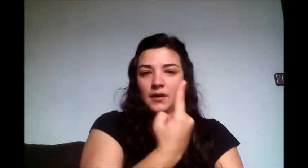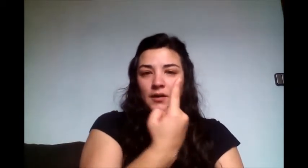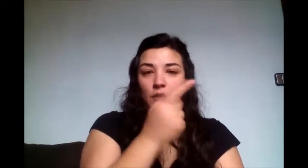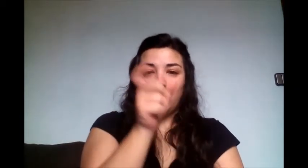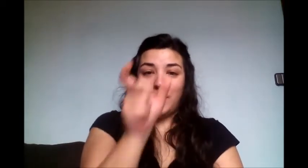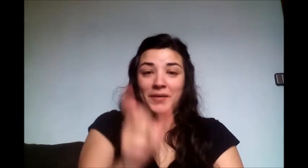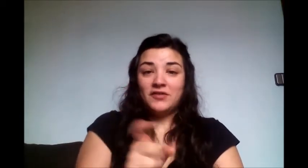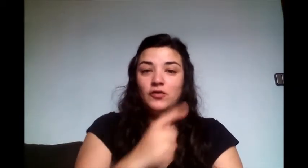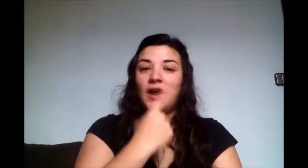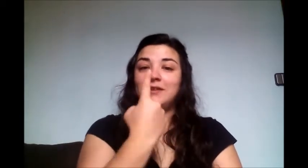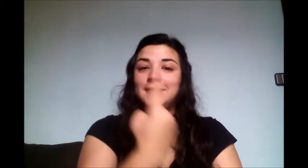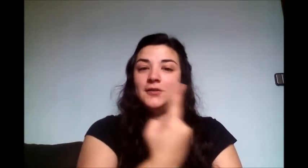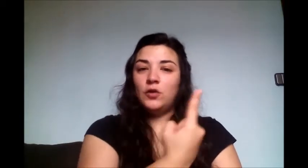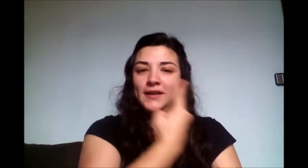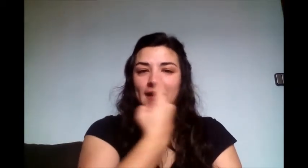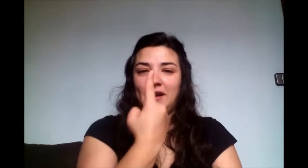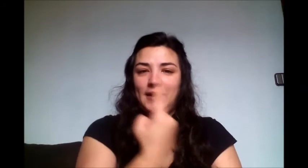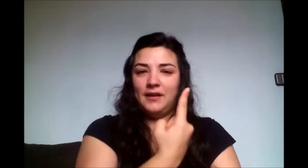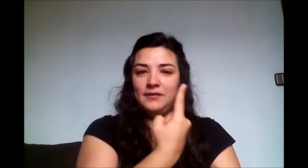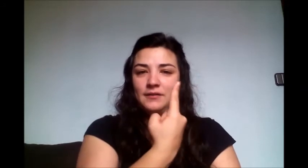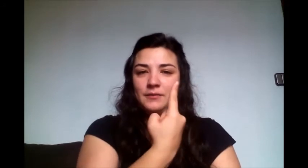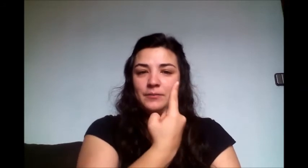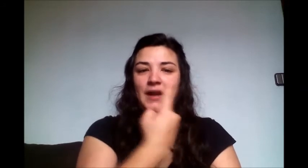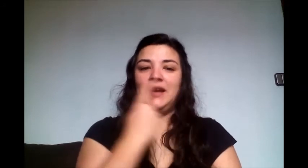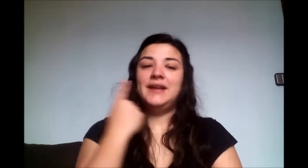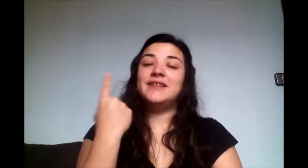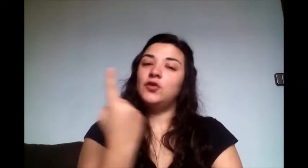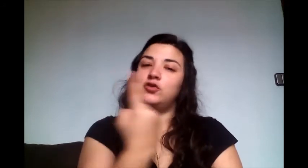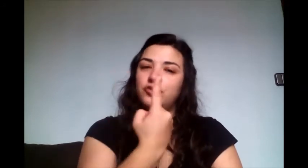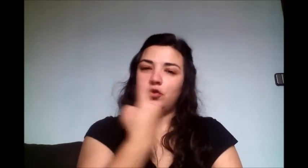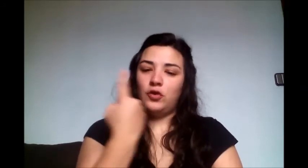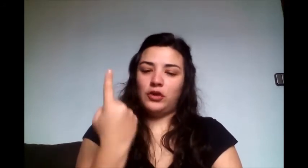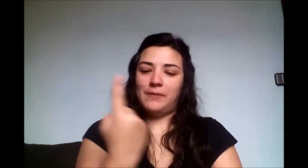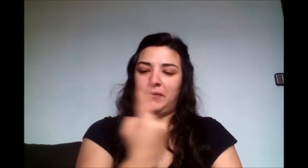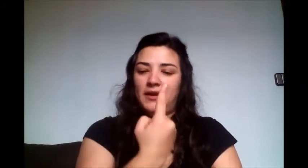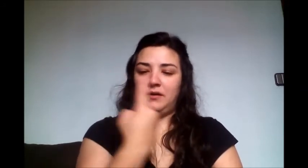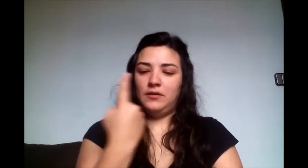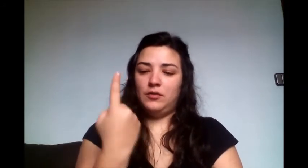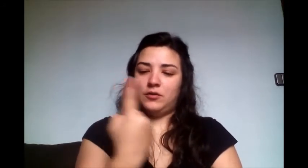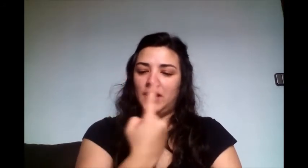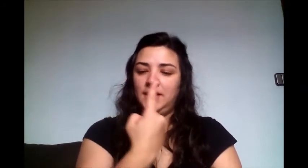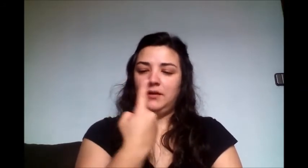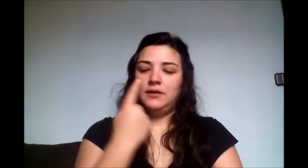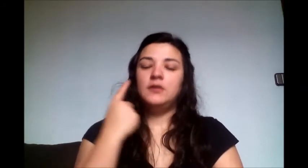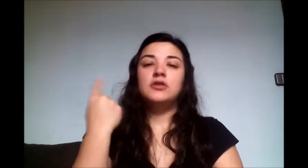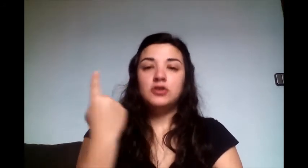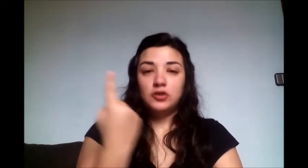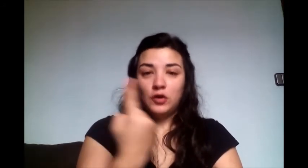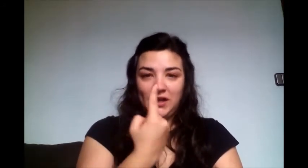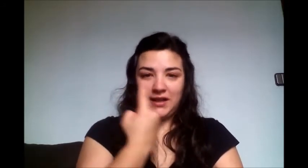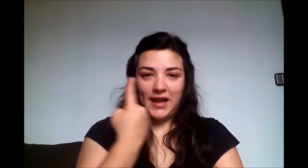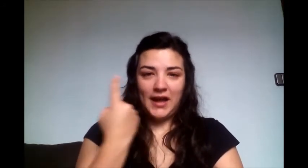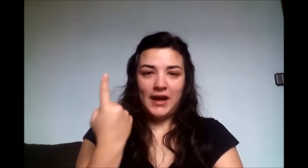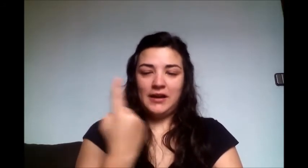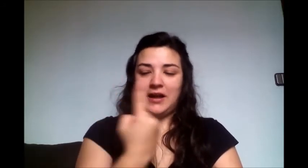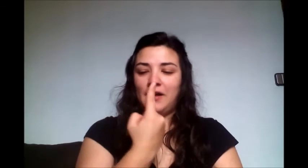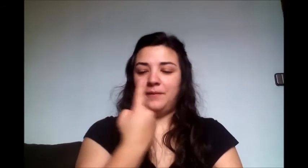una persona solitaria, vale, esto solo también, okay, solitaria,